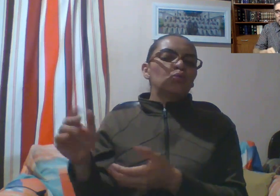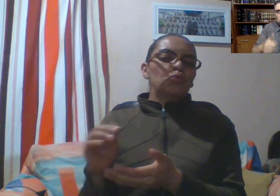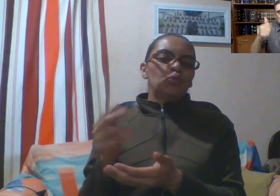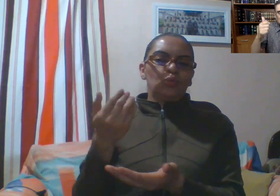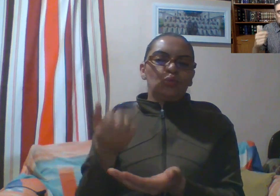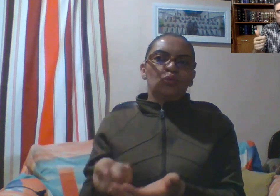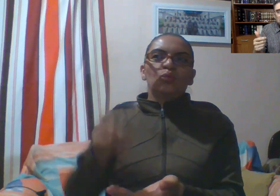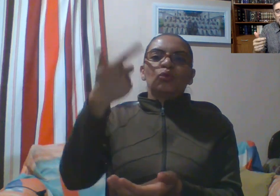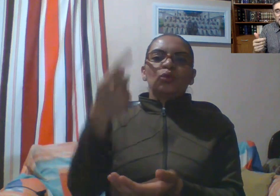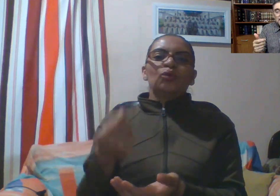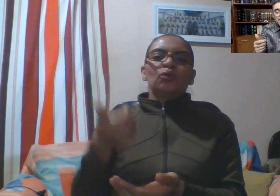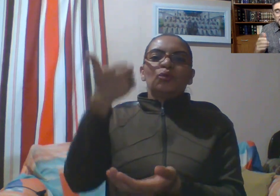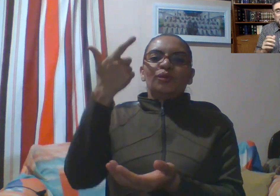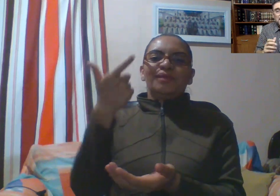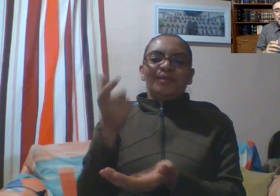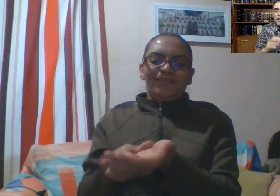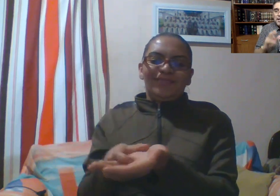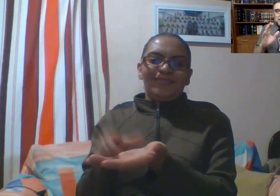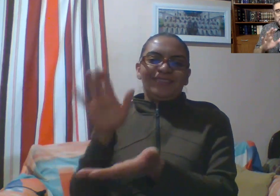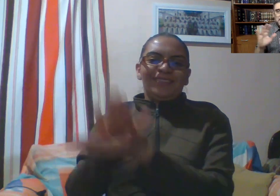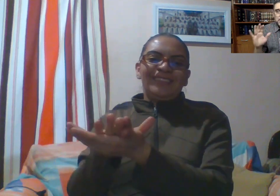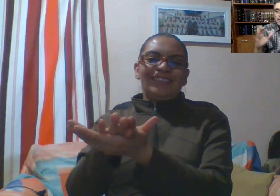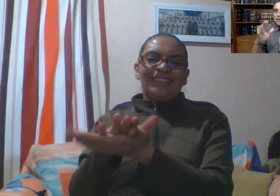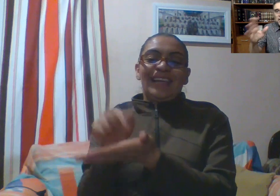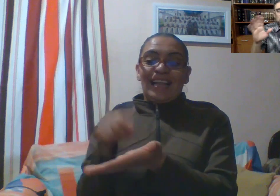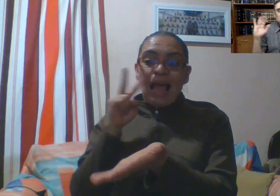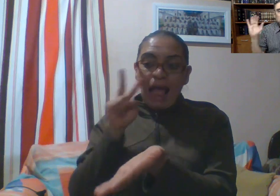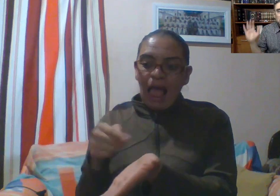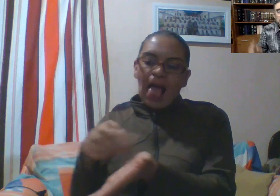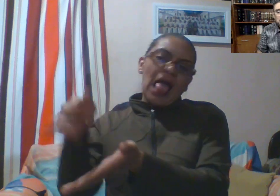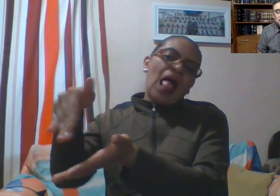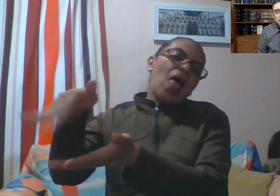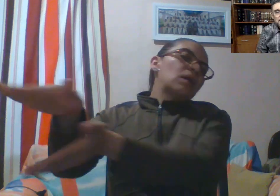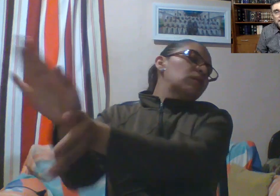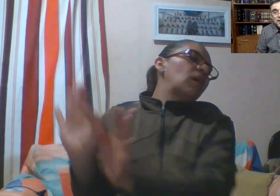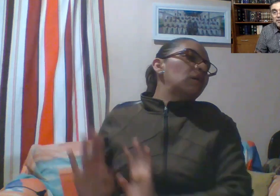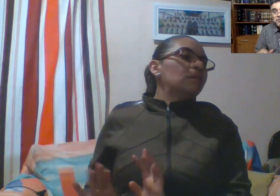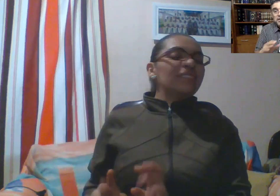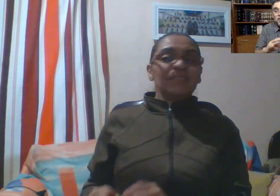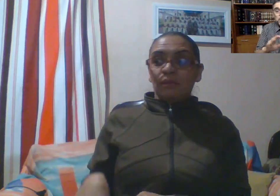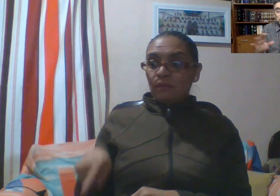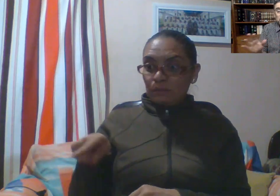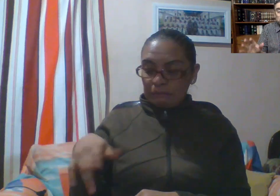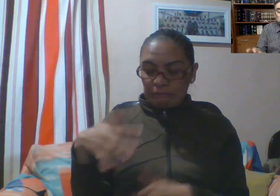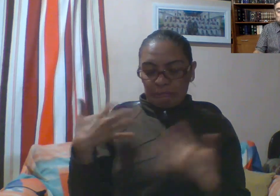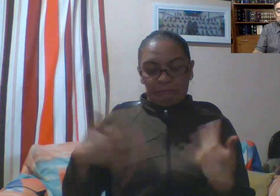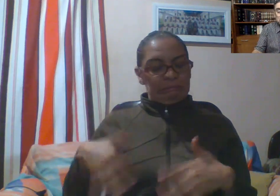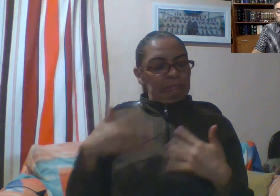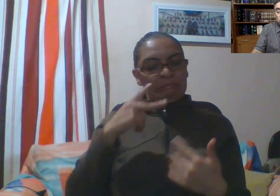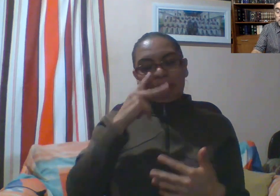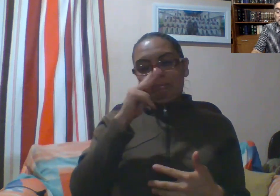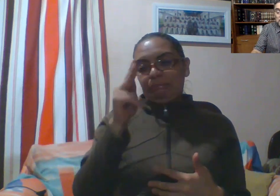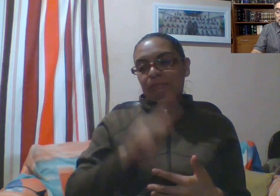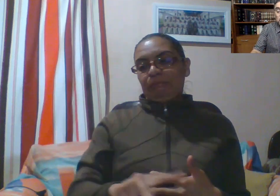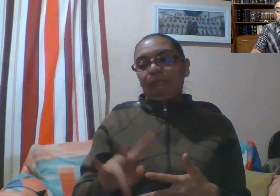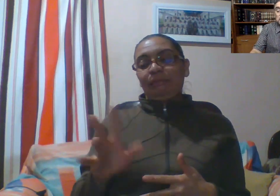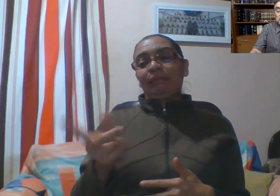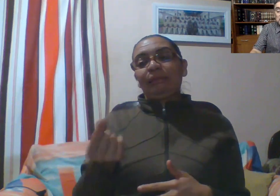moneda al aire, y que digan, el que pierda se lo queda. Eso sería lo peor que le puede pasar a uno, especialmente cuando uno es niño.